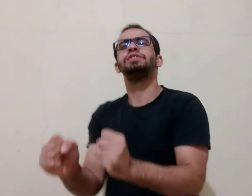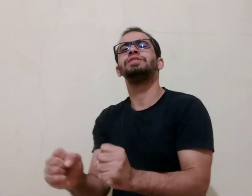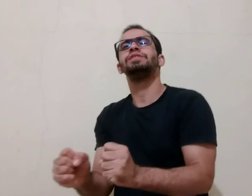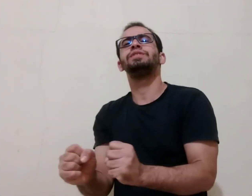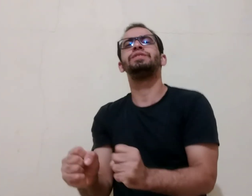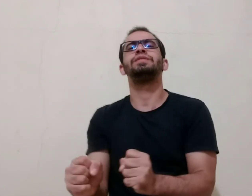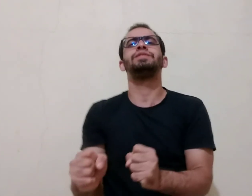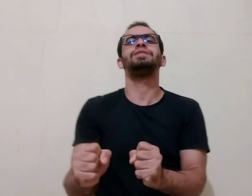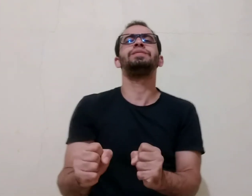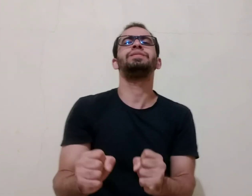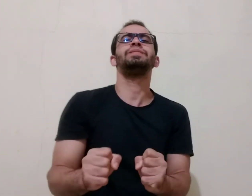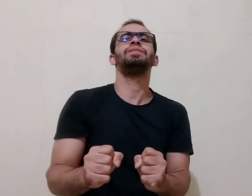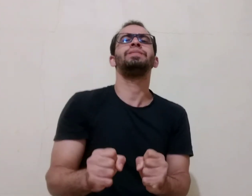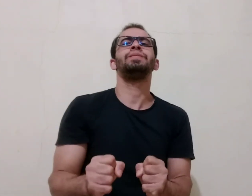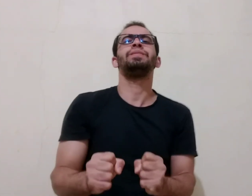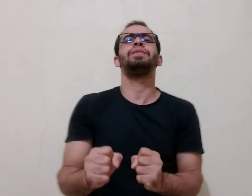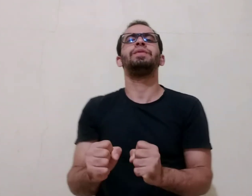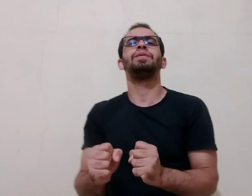vossa glória e poder